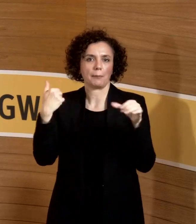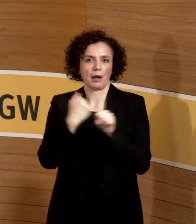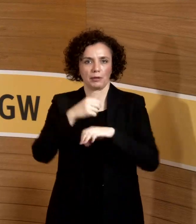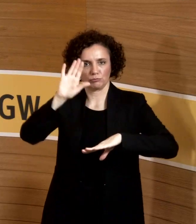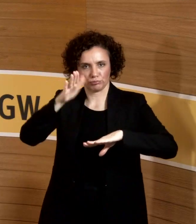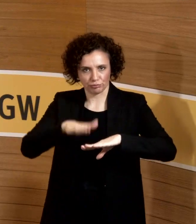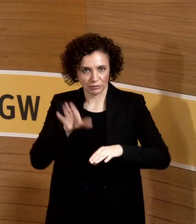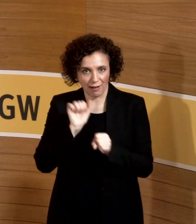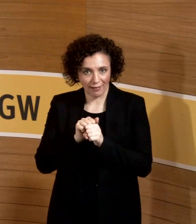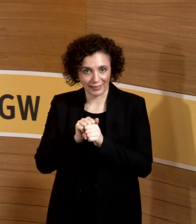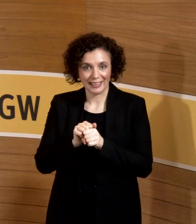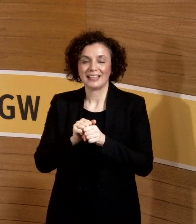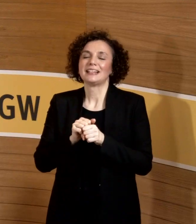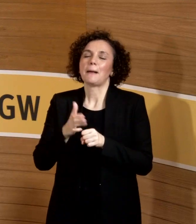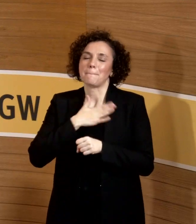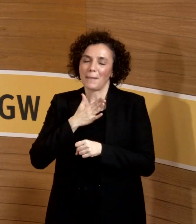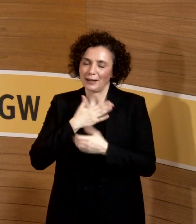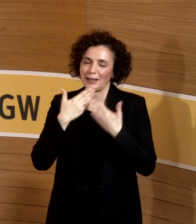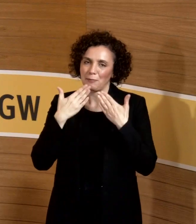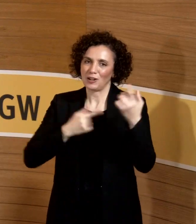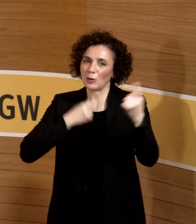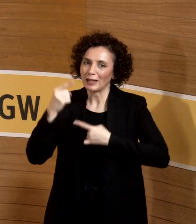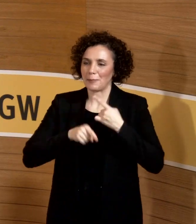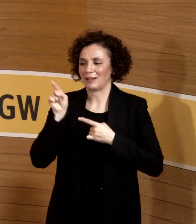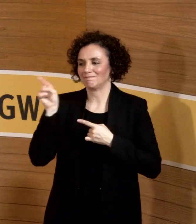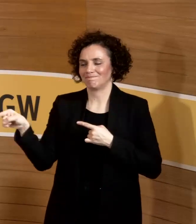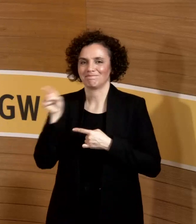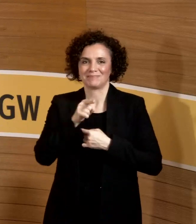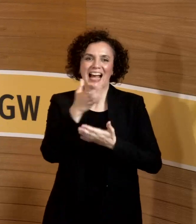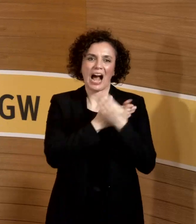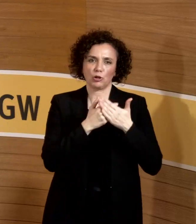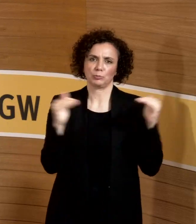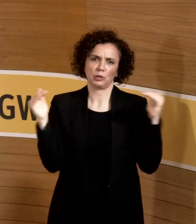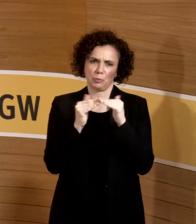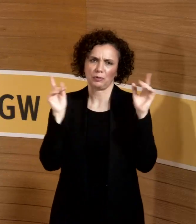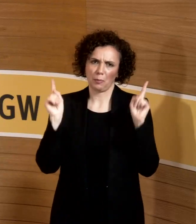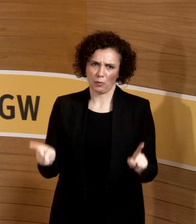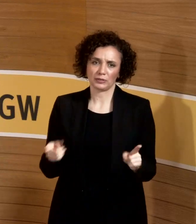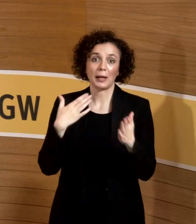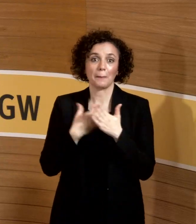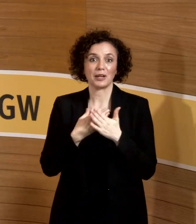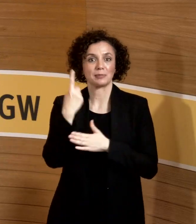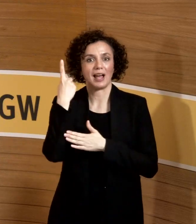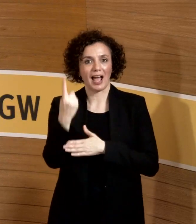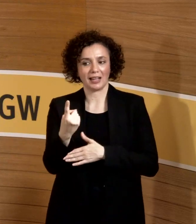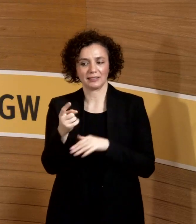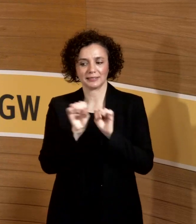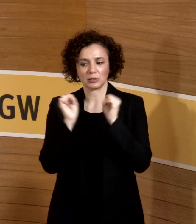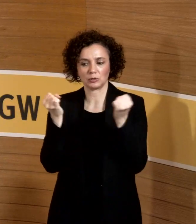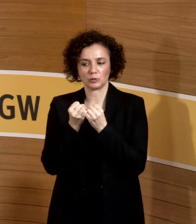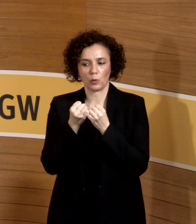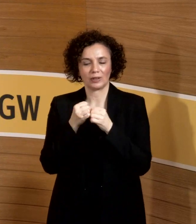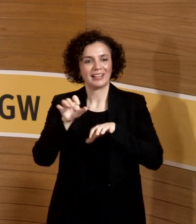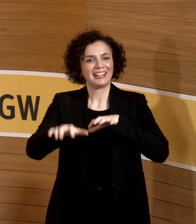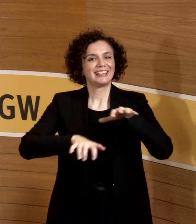betone immer, es muss ausbildungsadäquat sein. Wir hatten Situationen, eine Dame, die als Tierpflegerin im Tierstall tätig